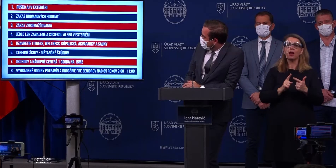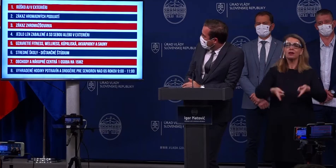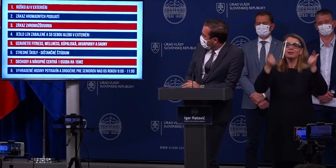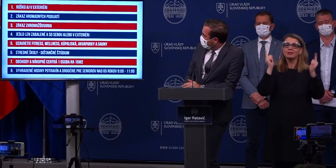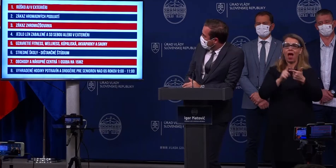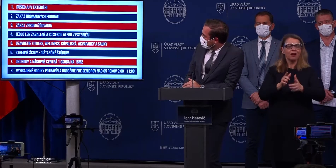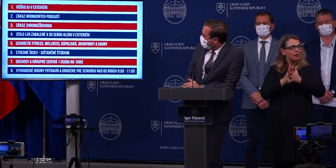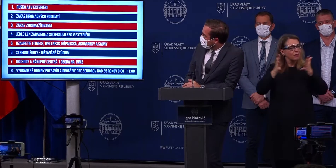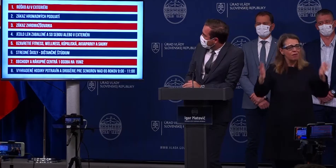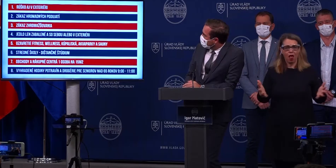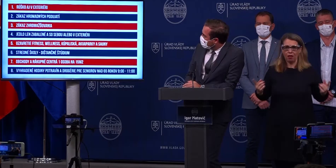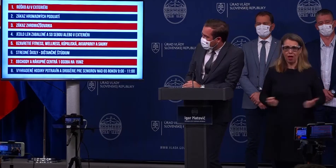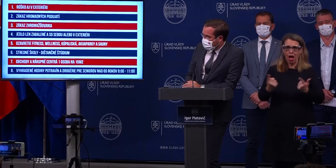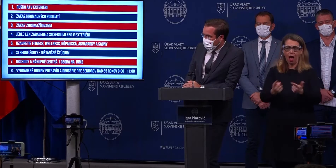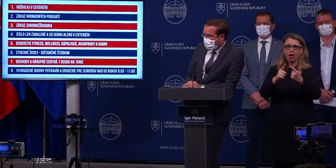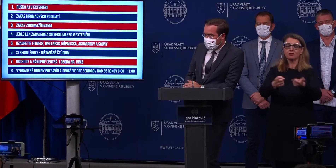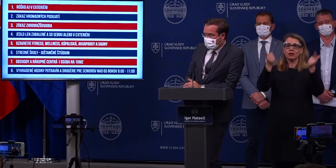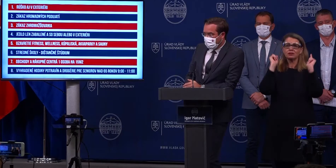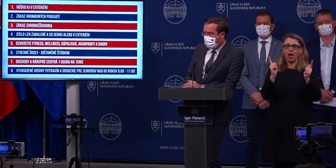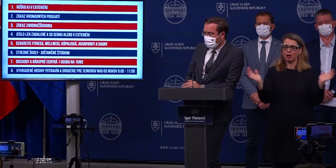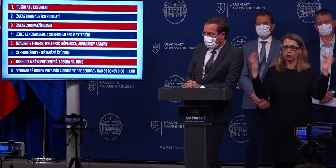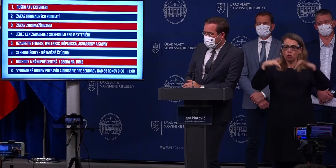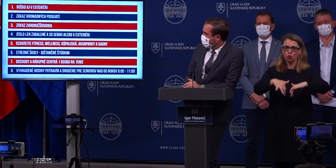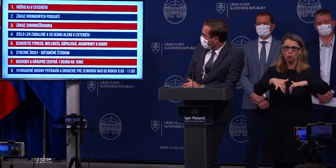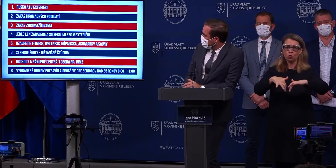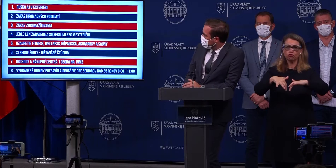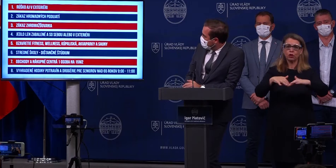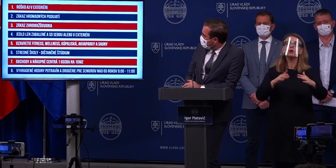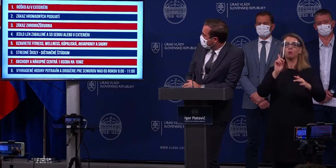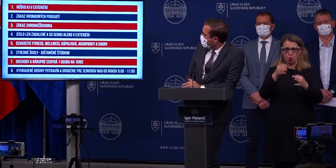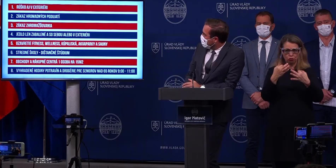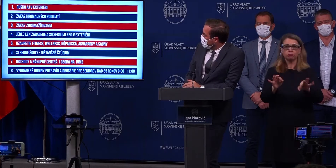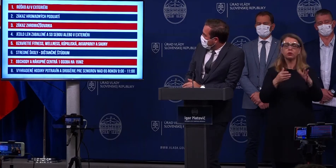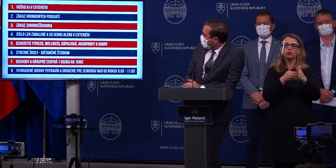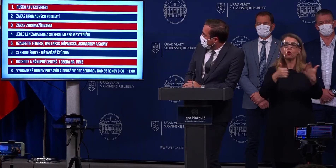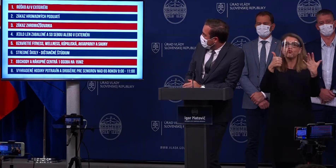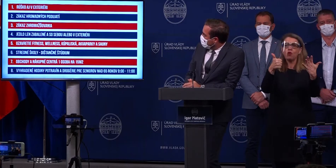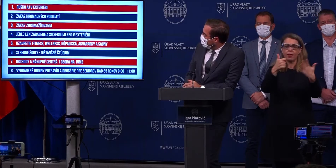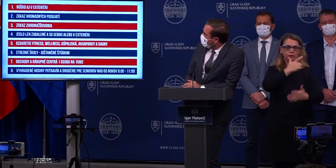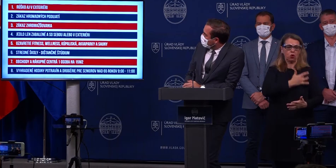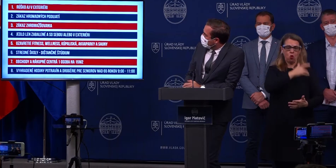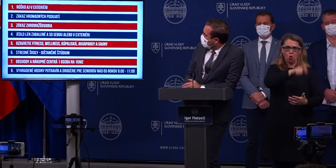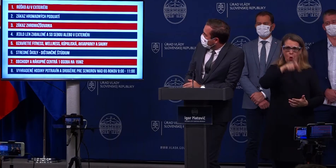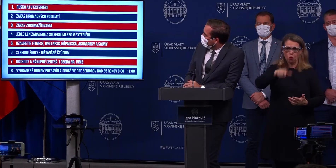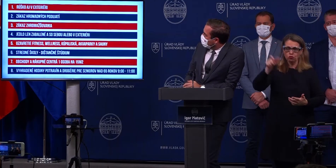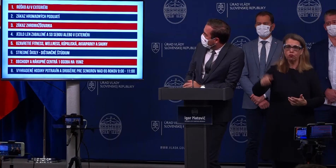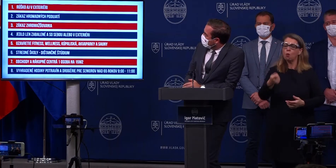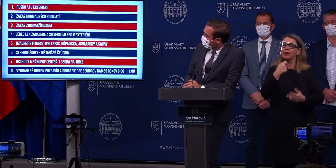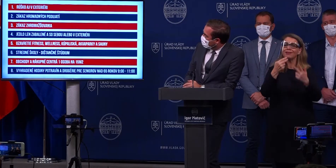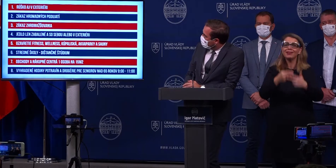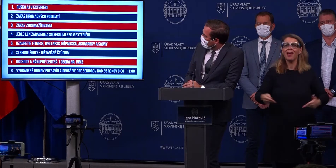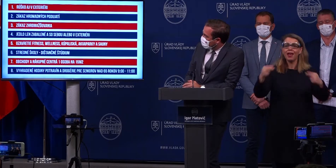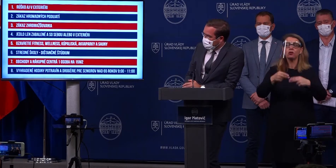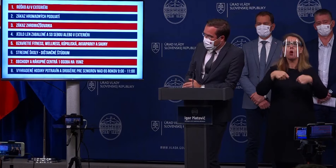všetkých hromadných podujatí, zákaz zhromažďovania s výnimkou osob do šiestich. Jedlo už sa bude môcť